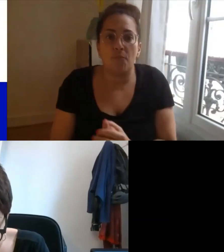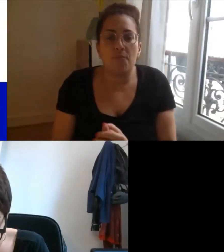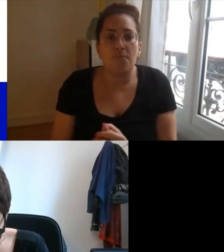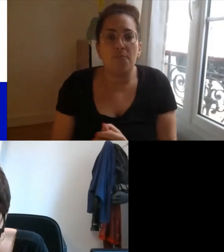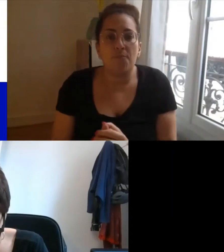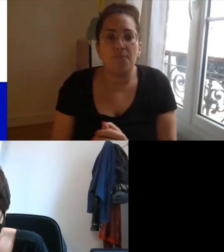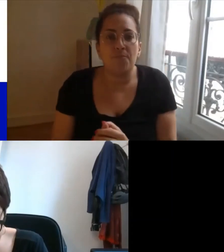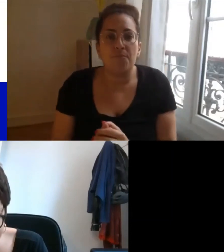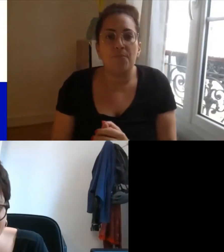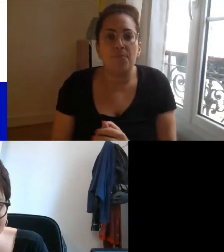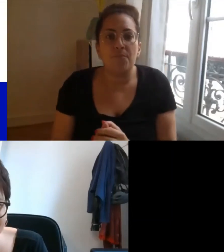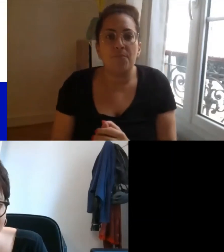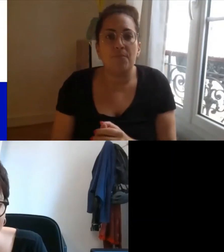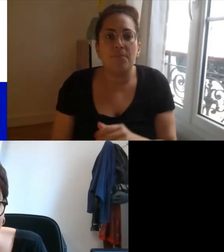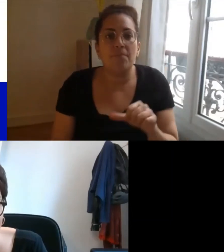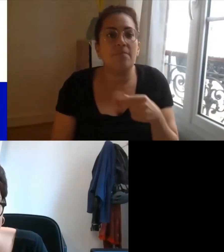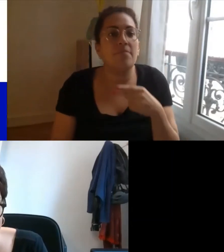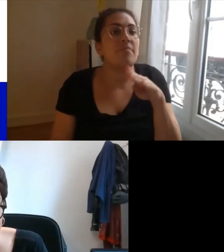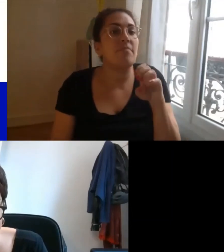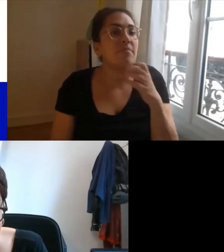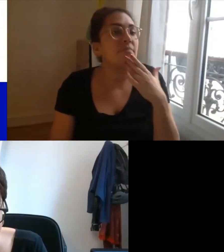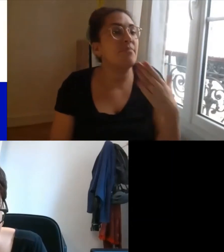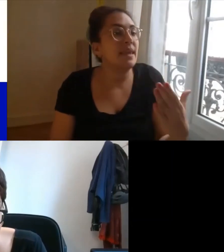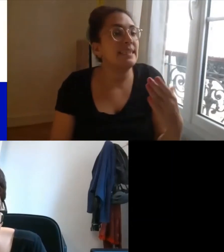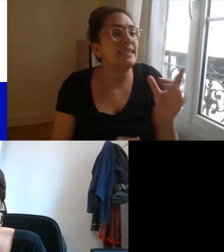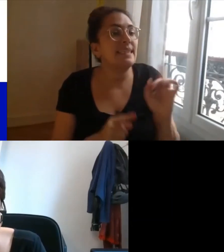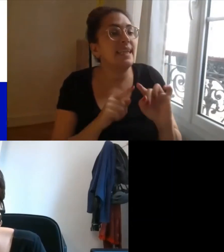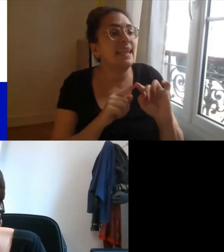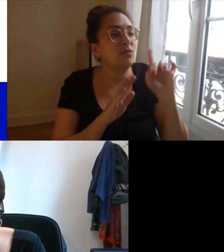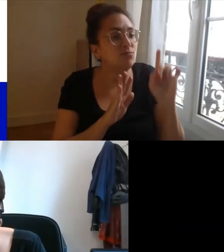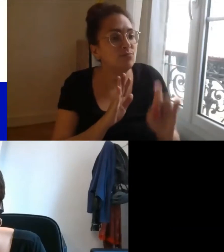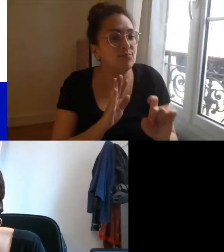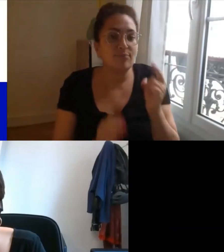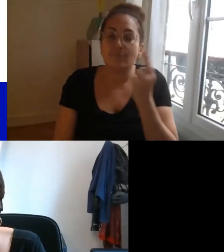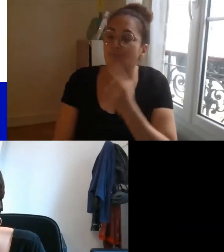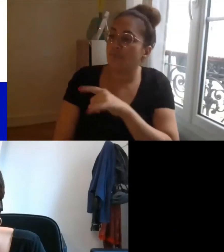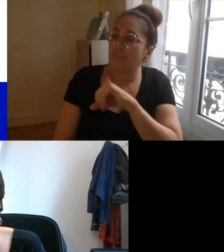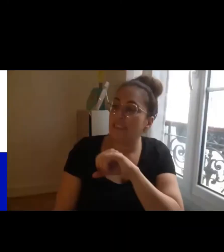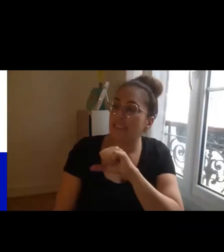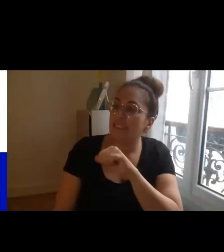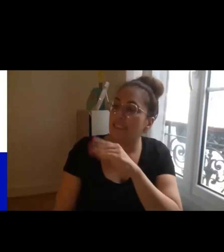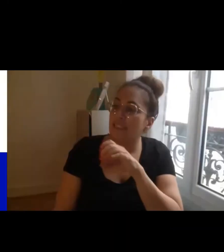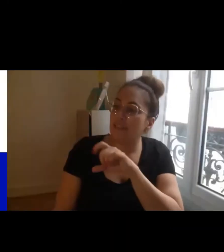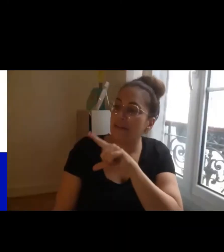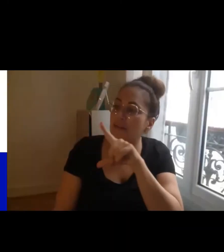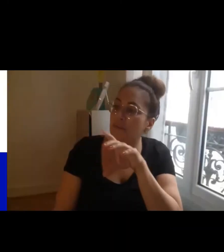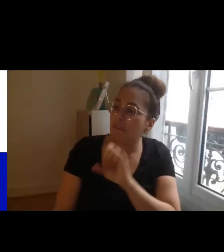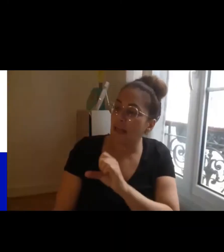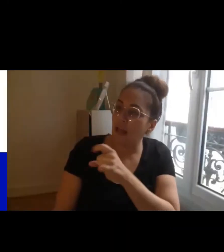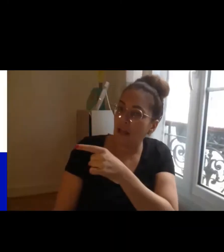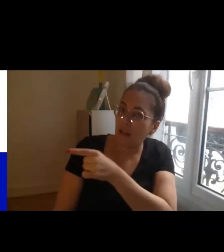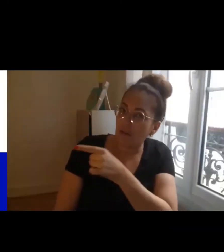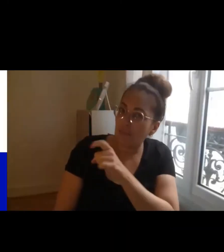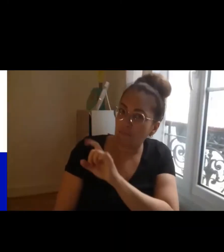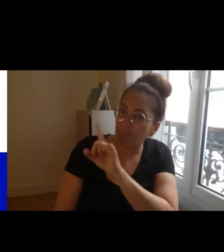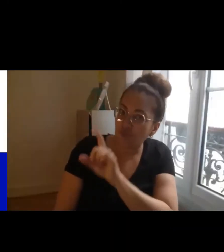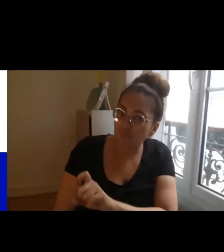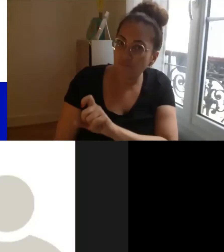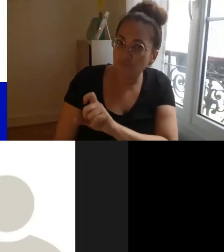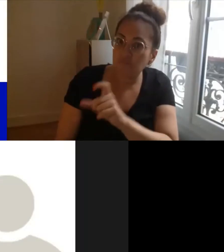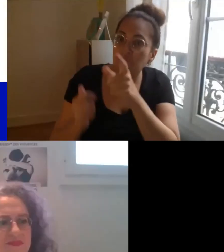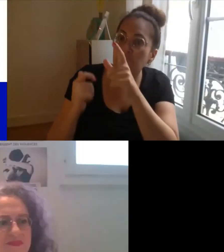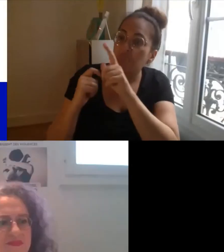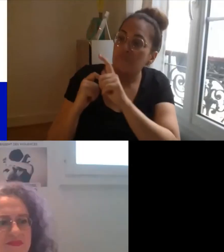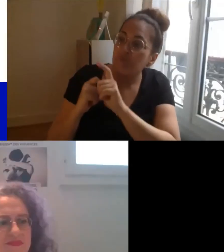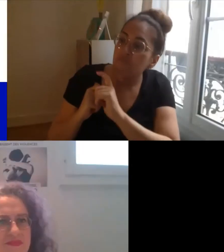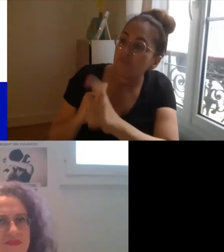Merci Anne pour ces précisions Isabelle de votre côté à FDFA comment envisagez-vous la suite de